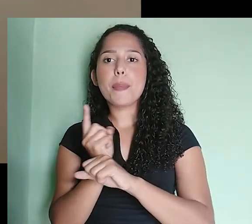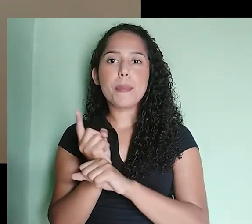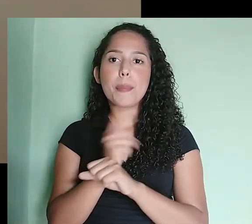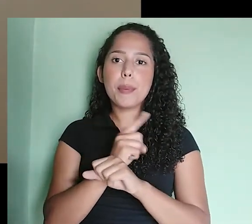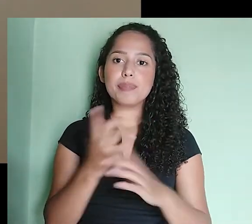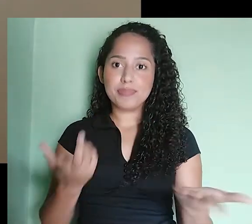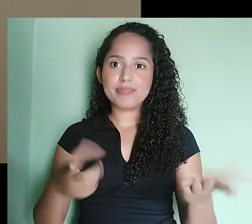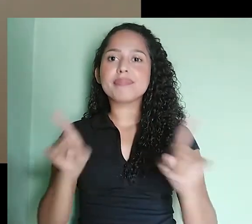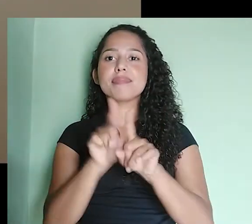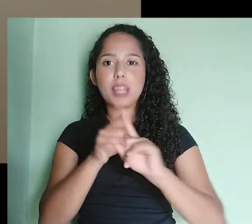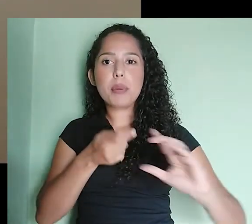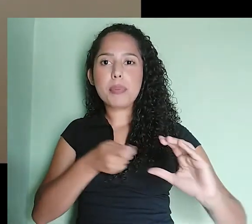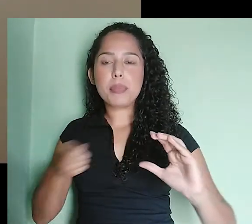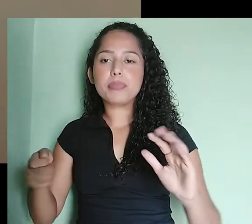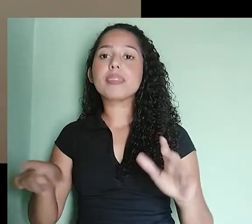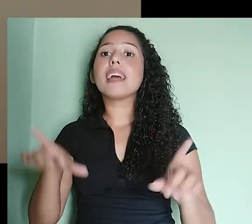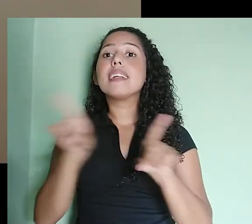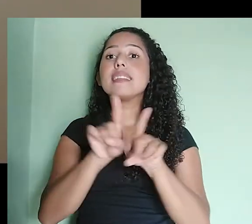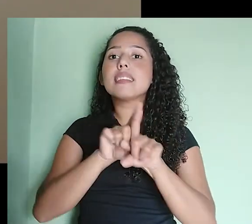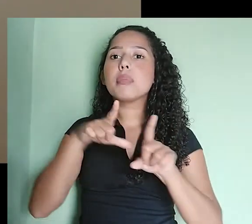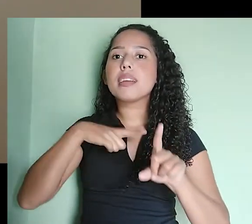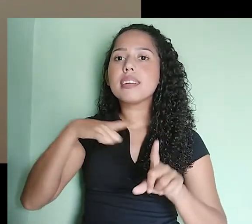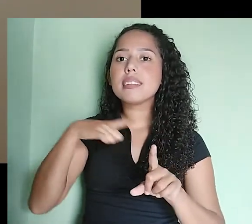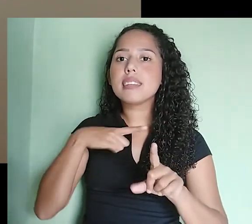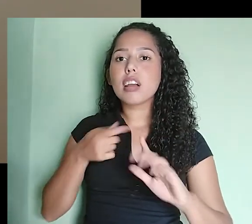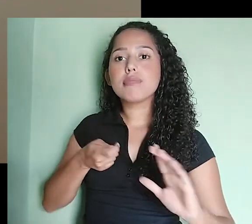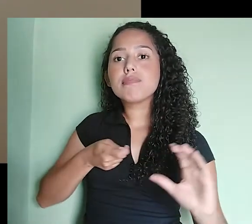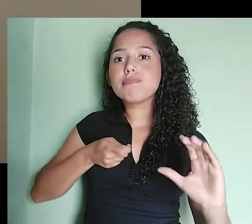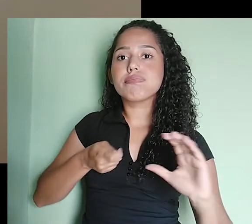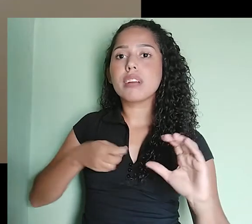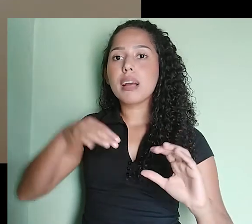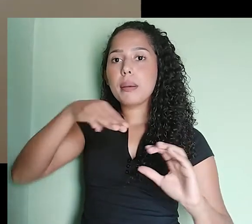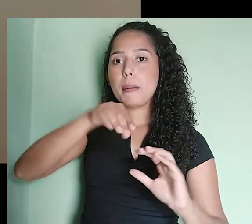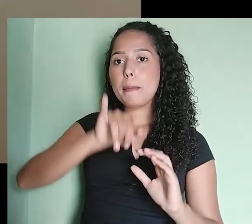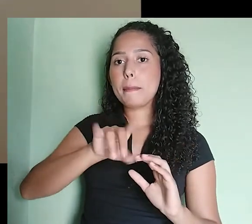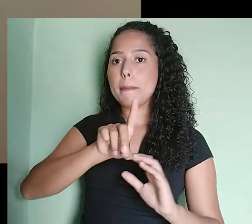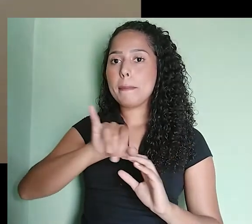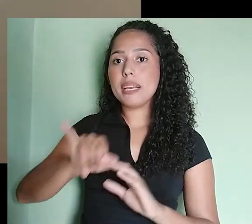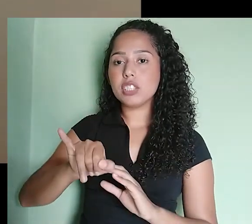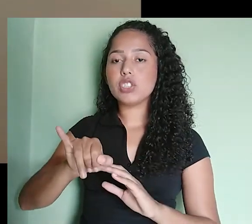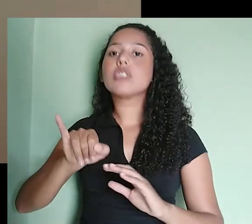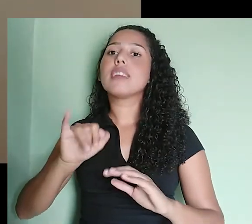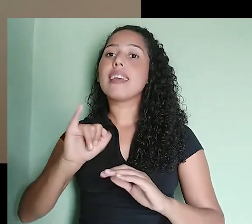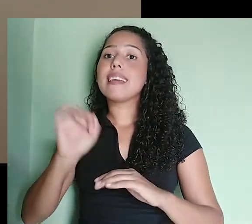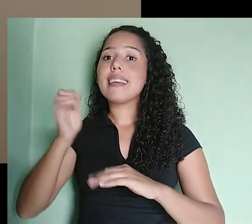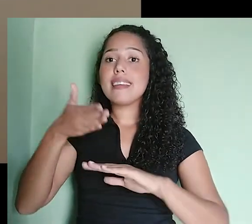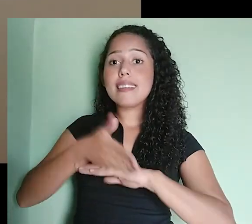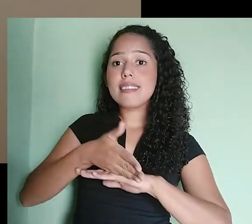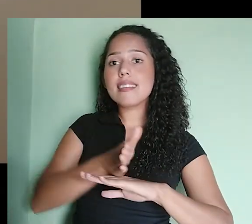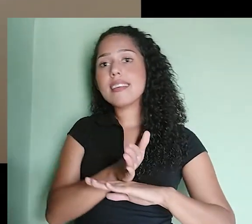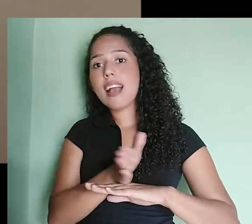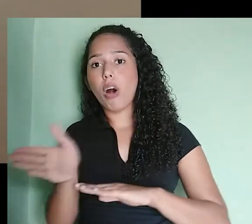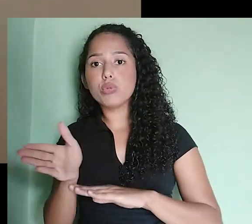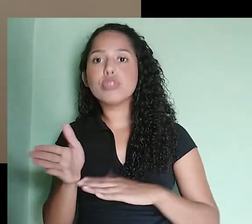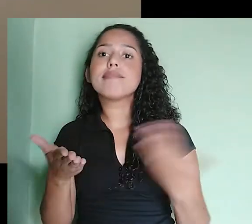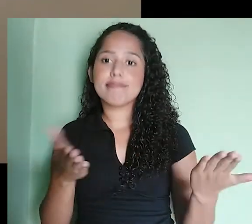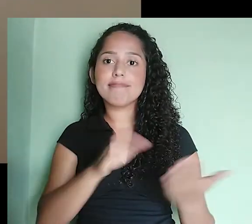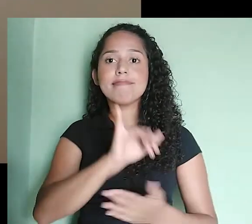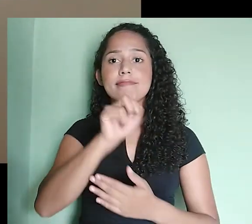placa tem a conexão MIDI, tem um adaptador que a gente coloca aqui, que tem as conexões MIDI-in e MIDI-out. E você tem aqui também a